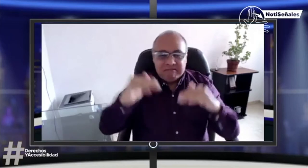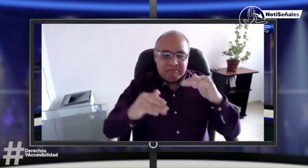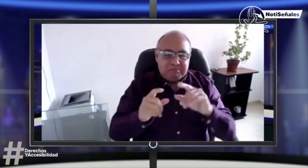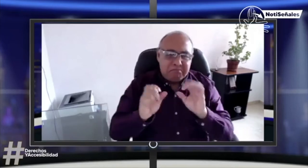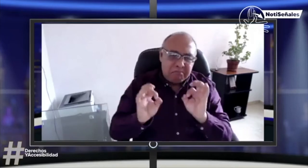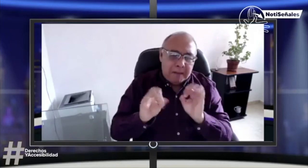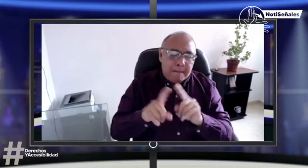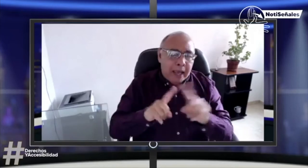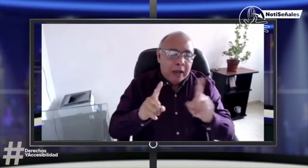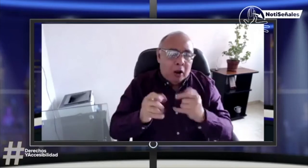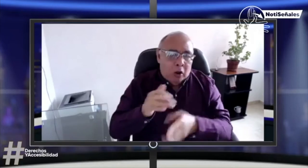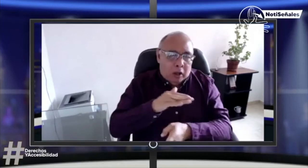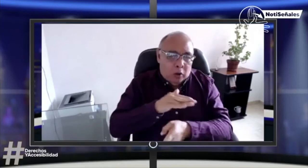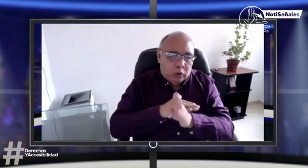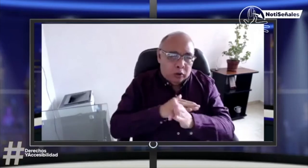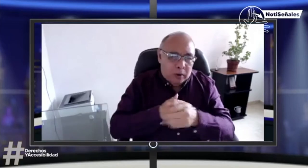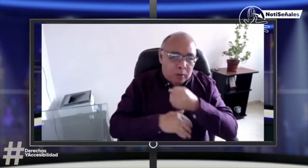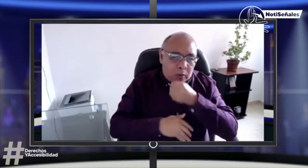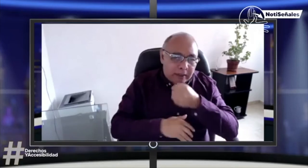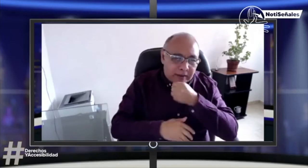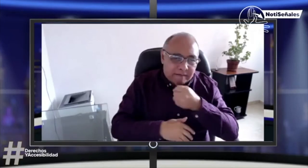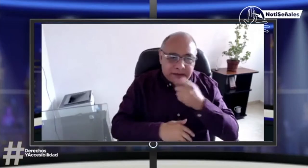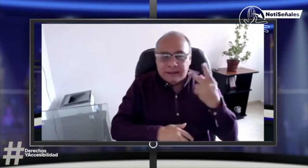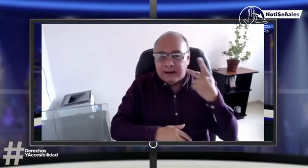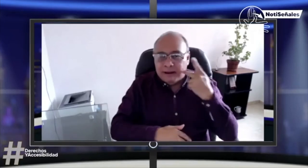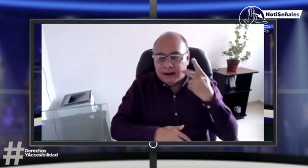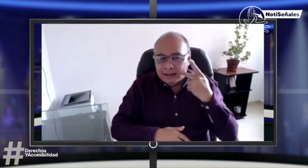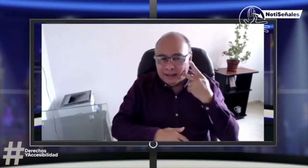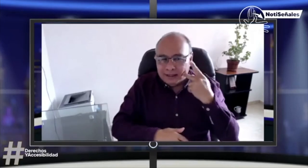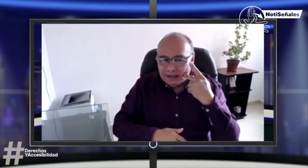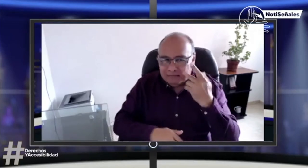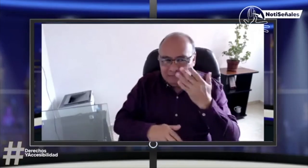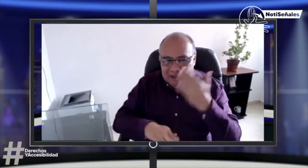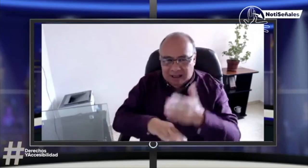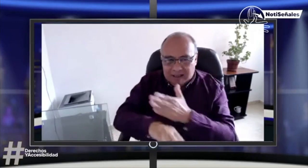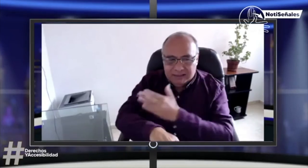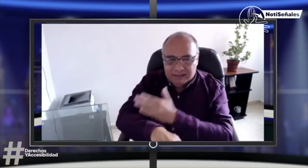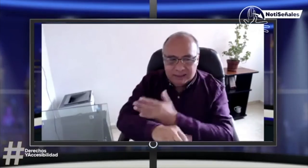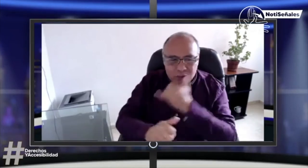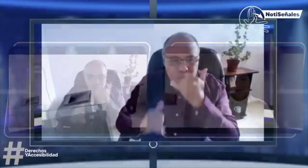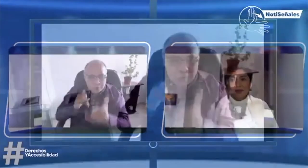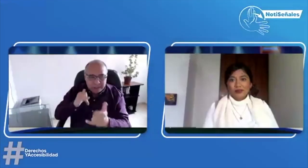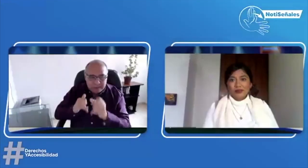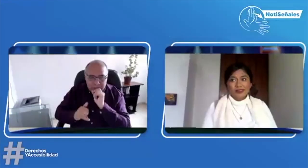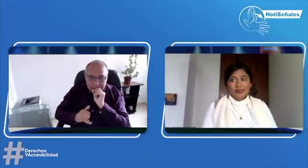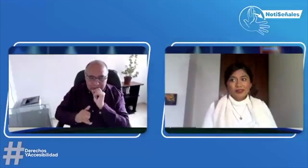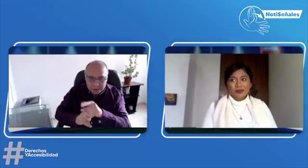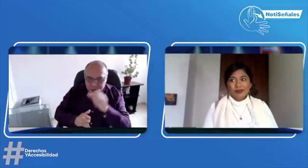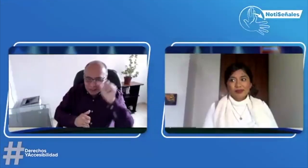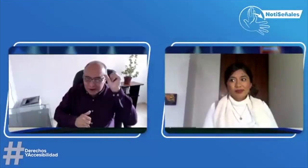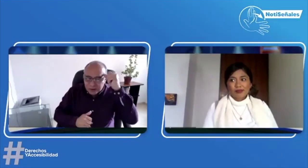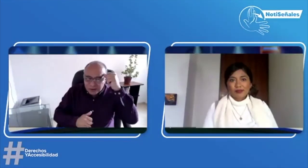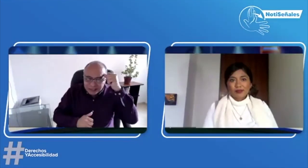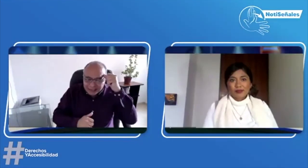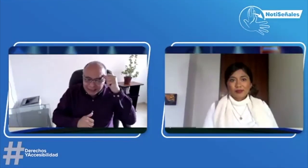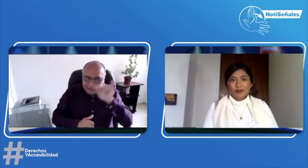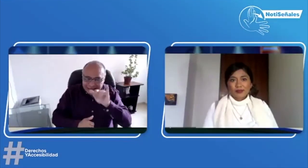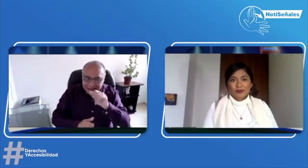nivel mundial eso puede pasar. Ahora vamos a seguir con la entrevista a Katherine. Estábamos en la